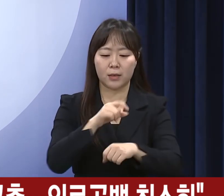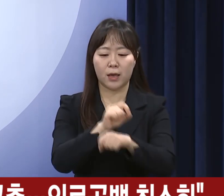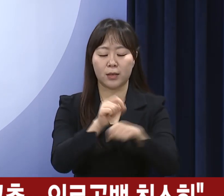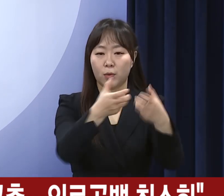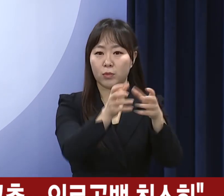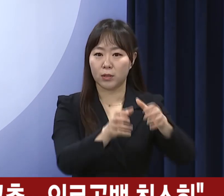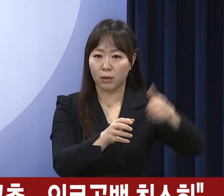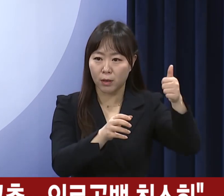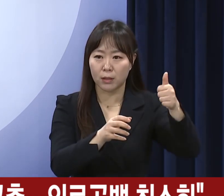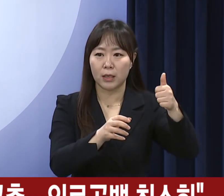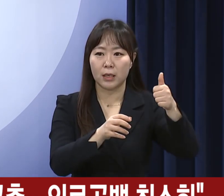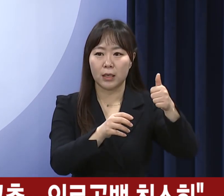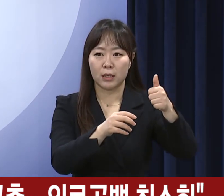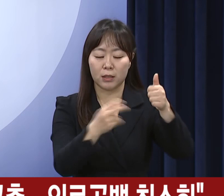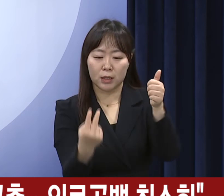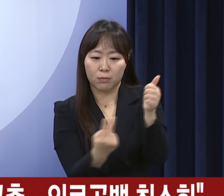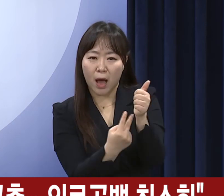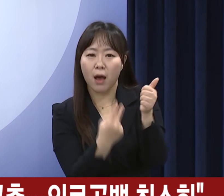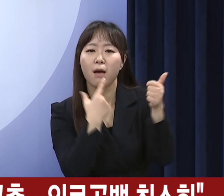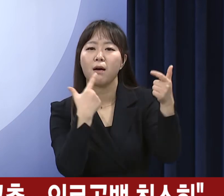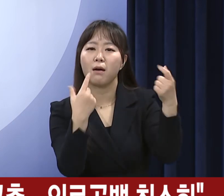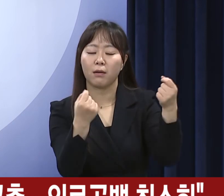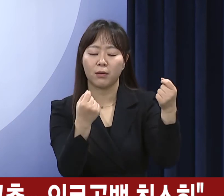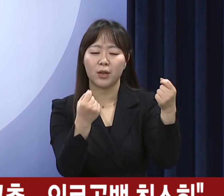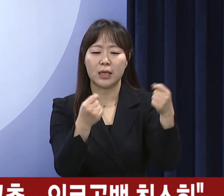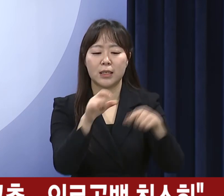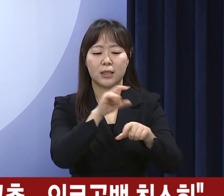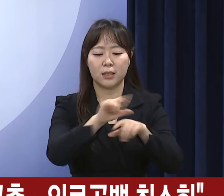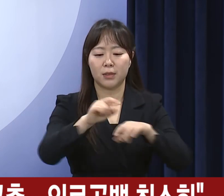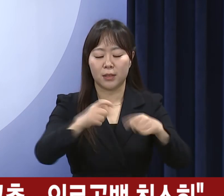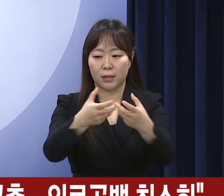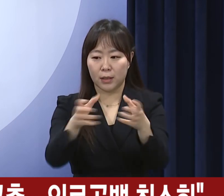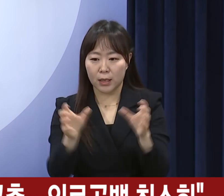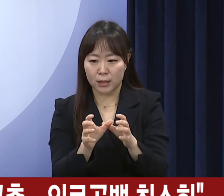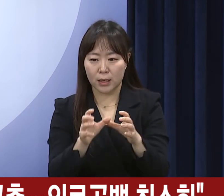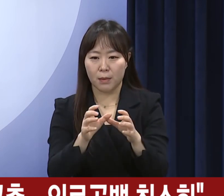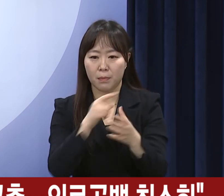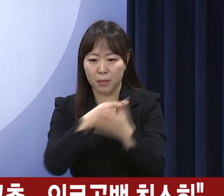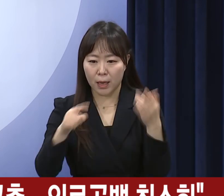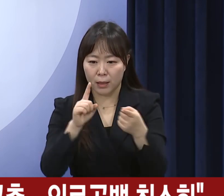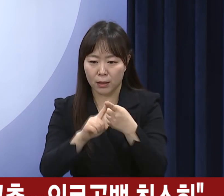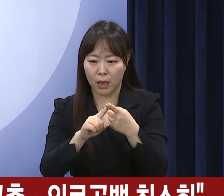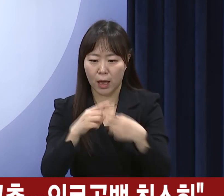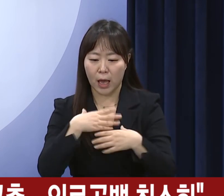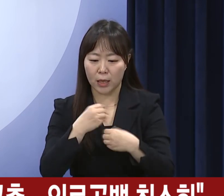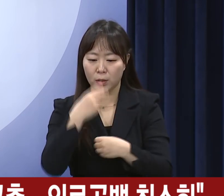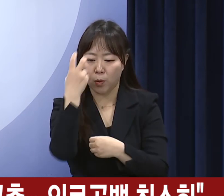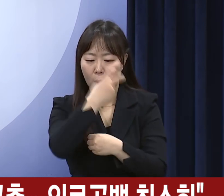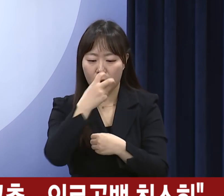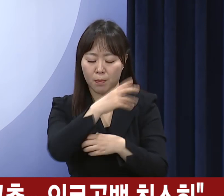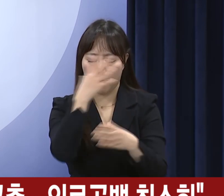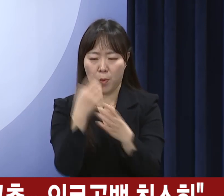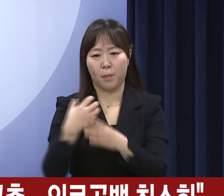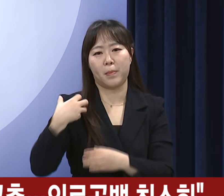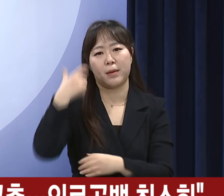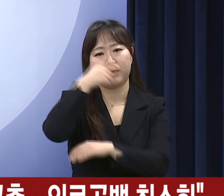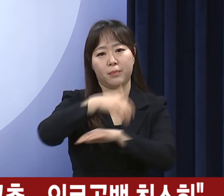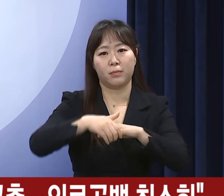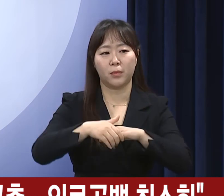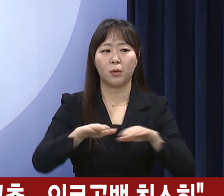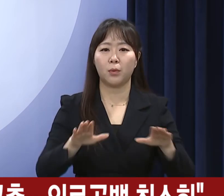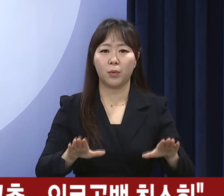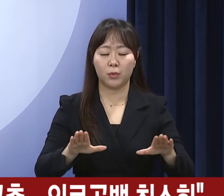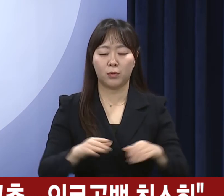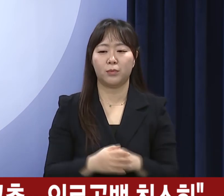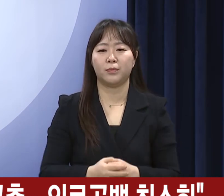장관이 2차장으로서 지자체 재난안전관리를 총괄할 계획입니다. 금일